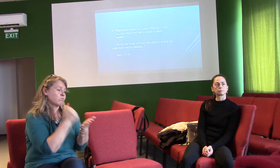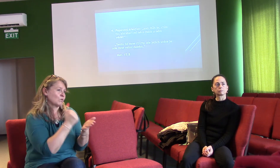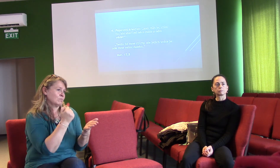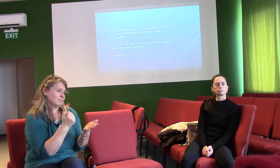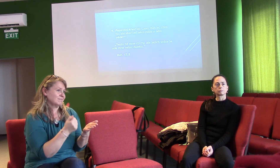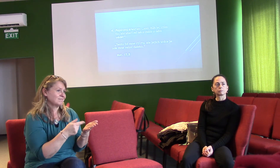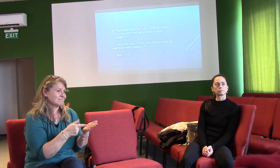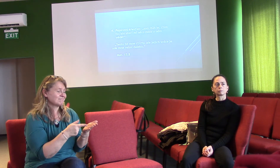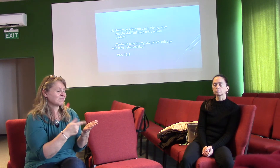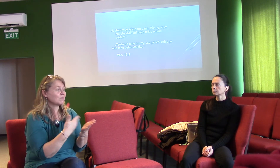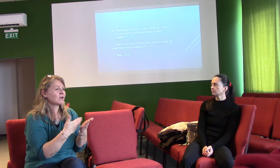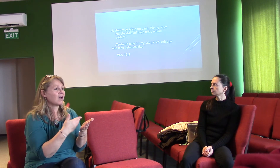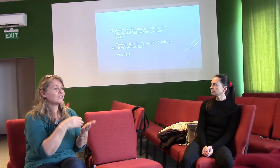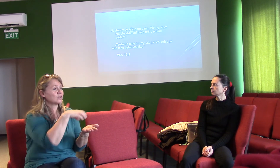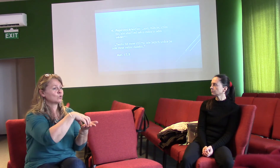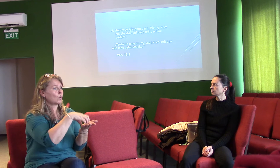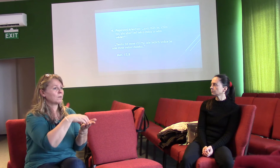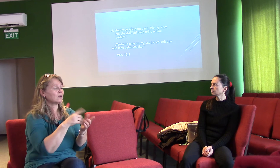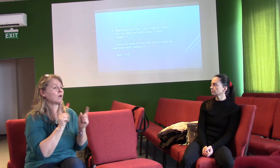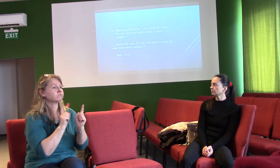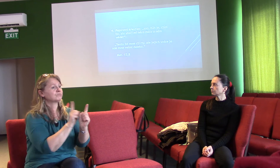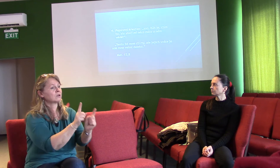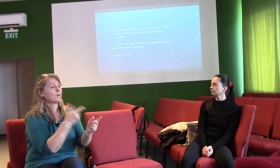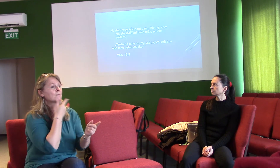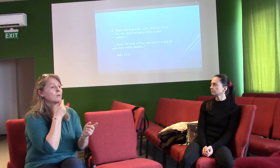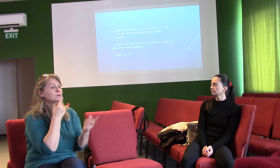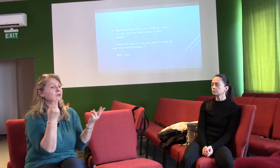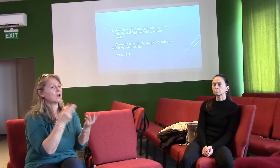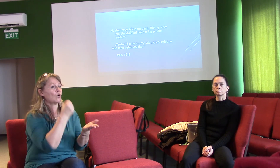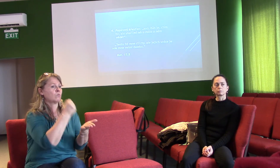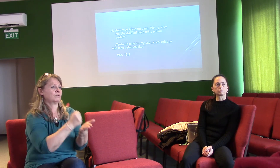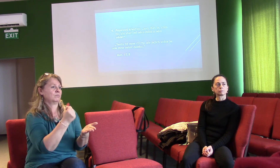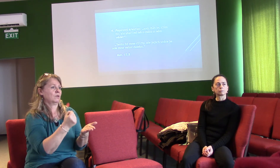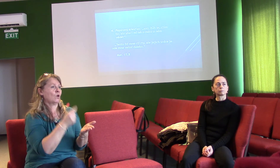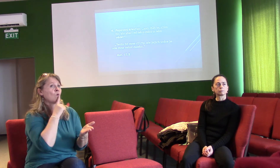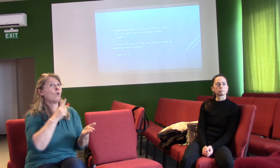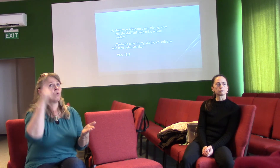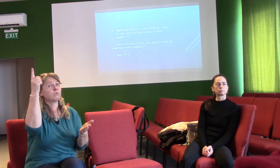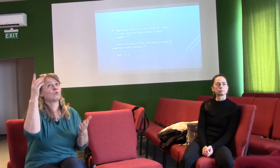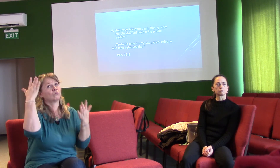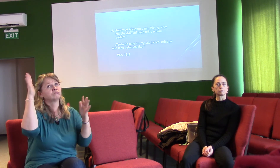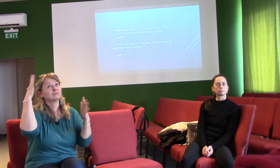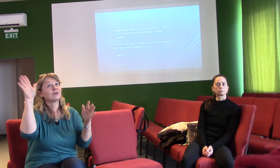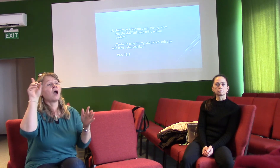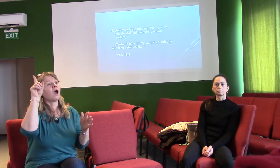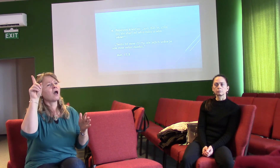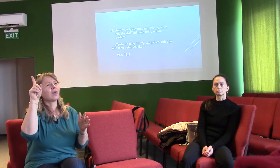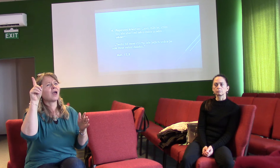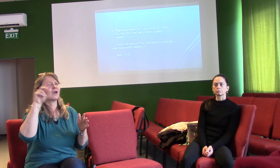kategorii křesťana papírový křesťán. Ano, Bůh je, ctím ho, ale stačí mi něco málo o něm vědět.